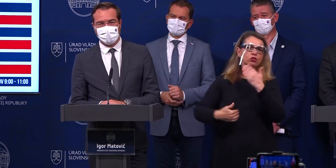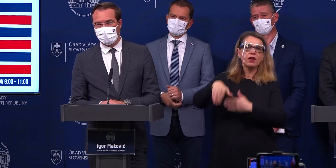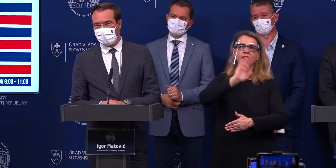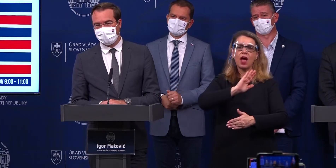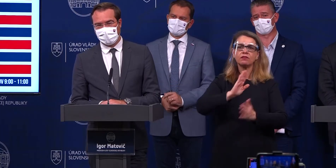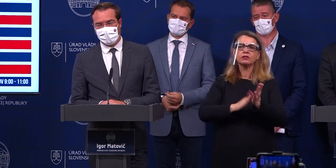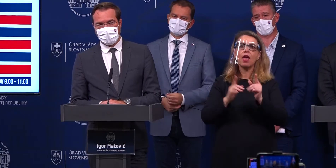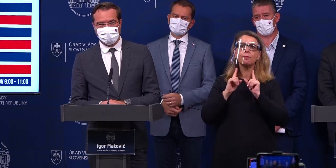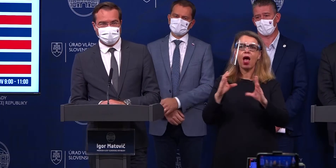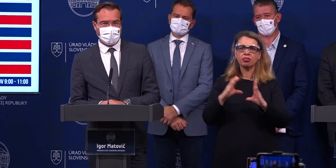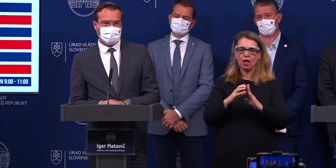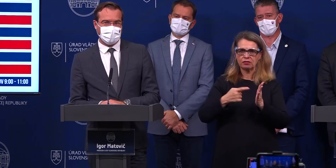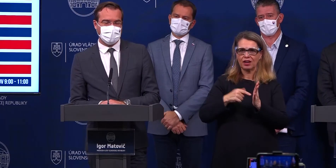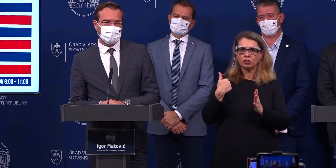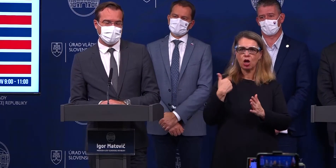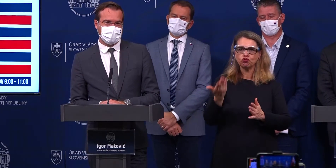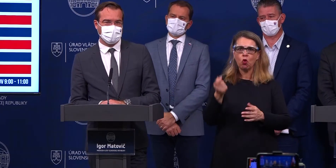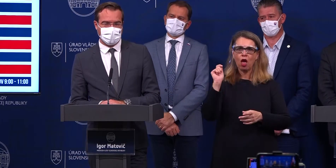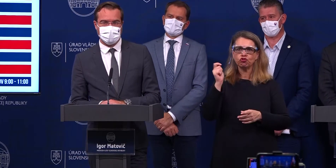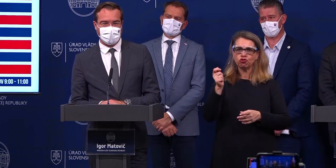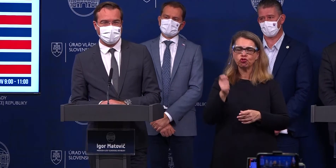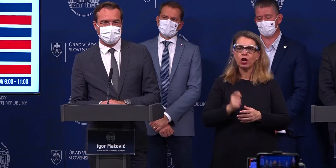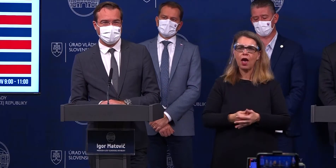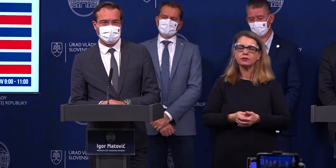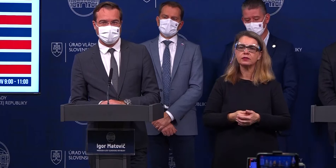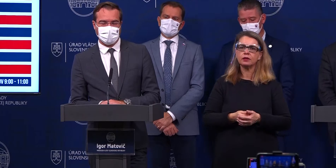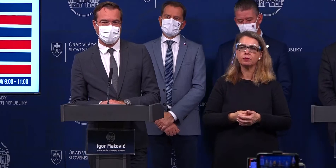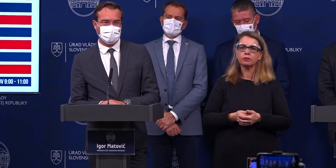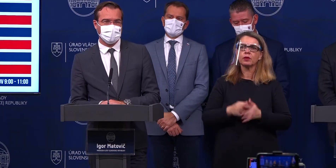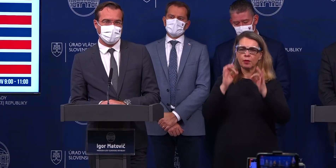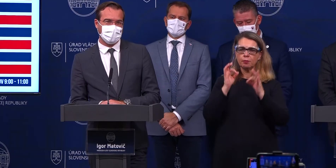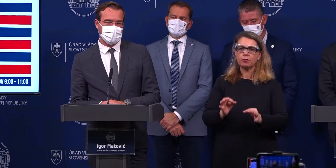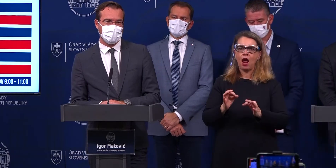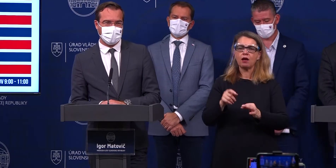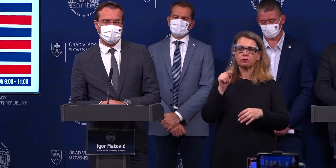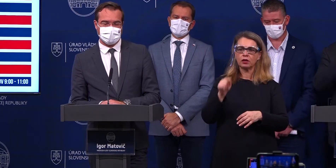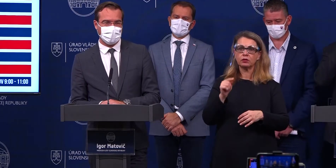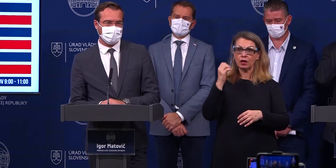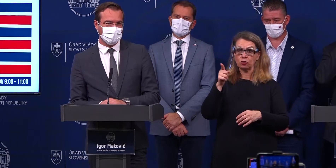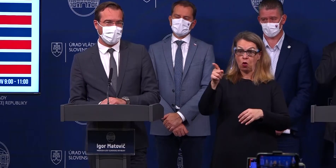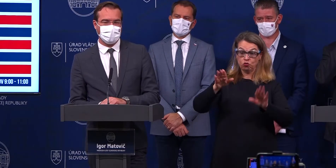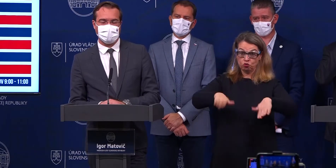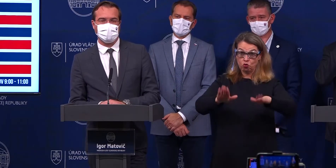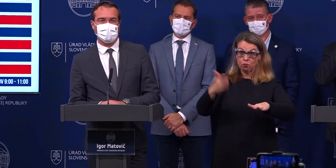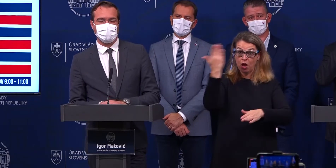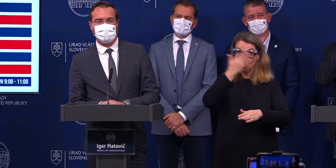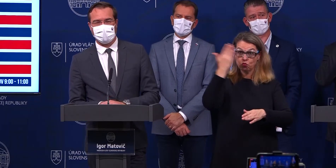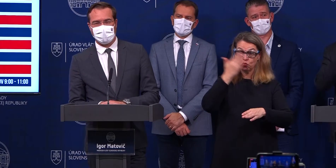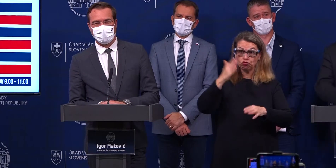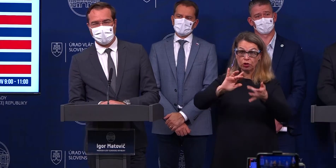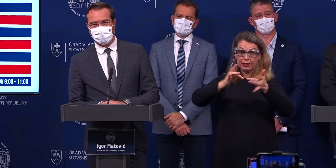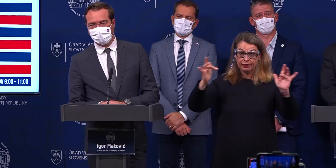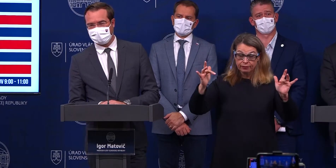veľmi veľa a práve v tých časoch špičky, takže ďakujem tomu sa nám aj v tej špičke snáď uľaví trošku v tej